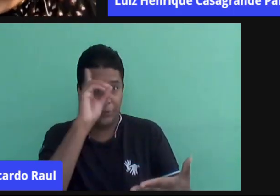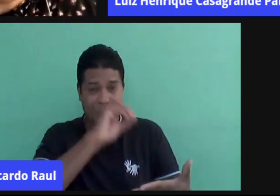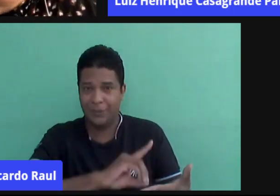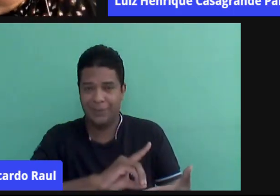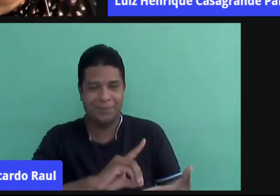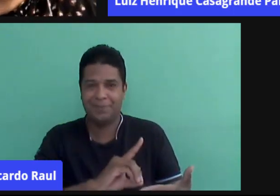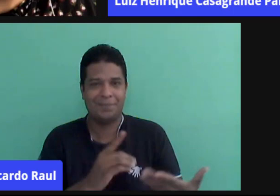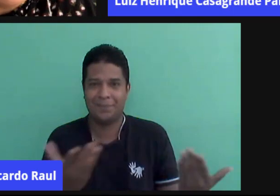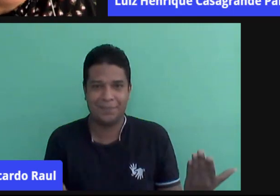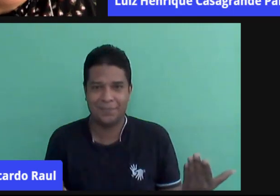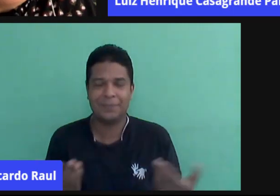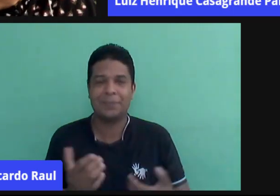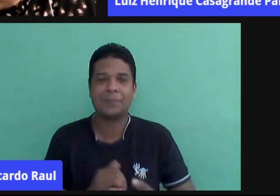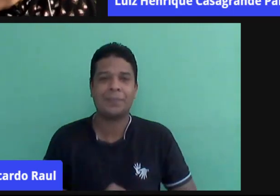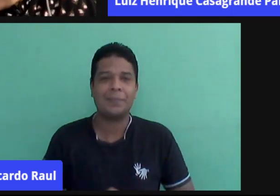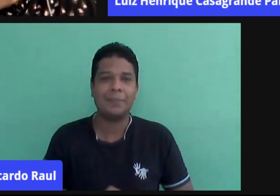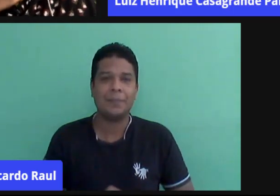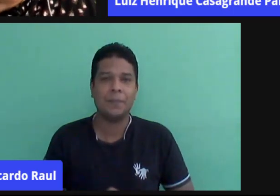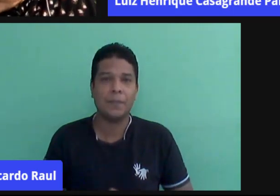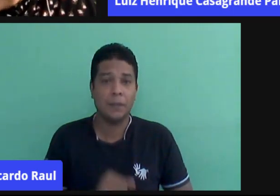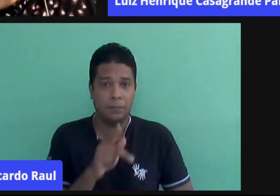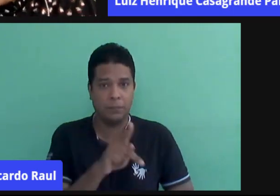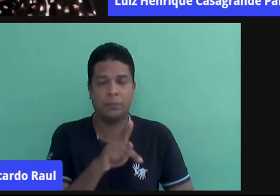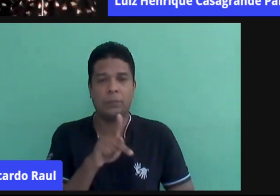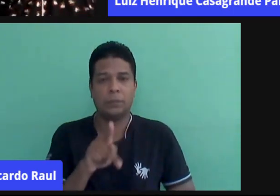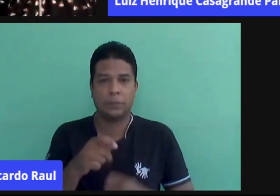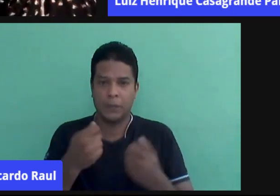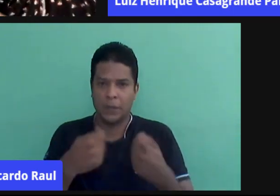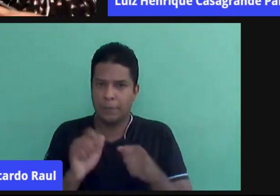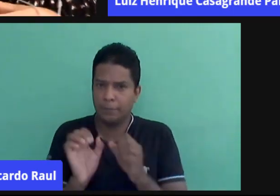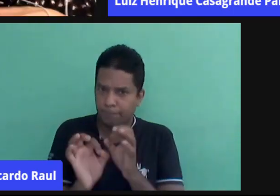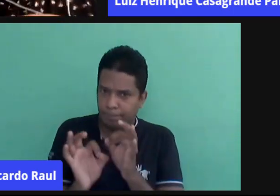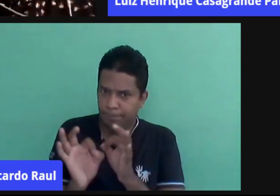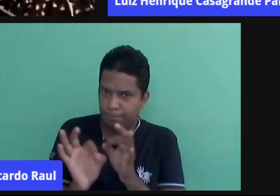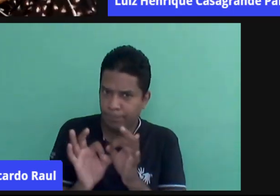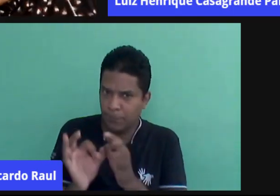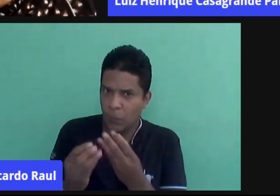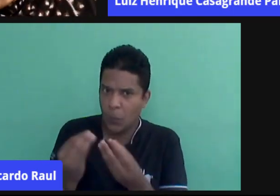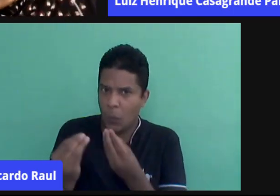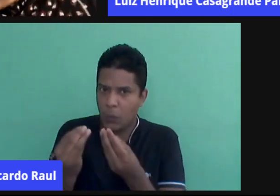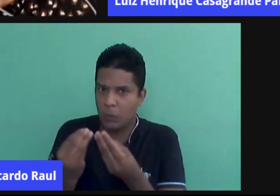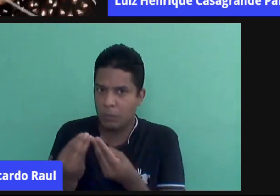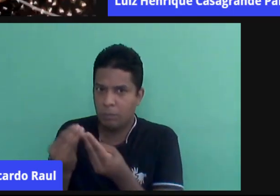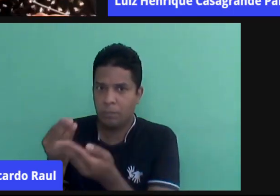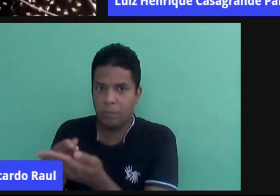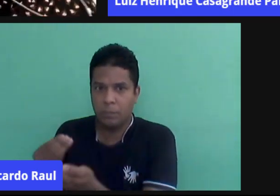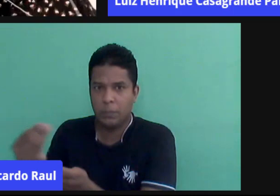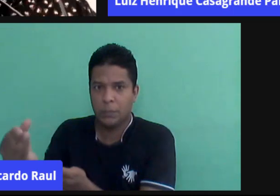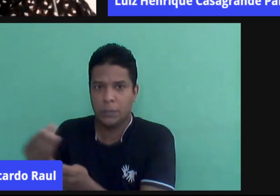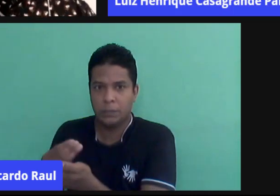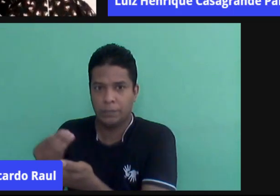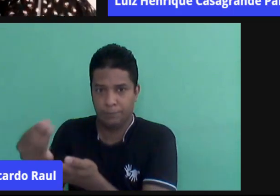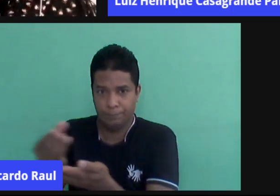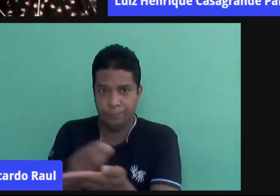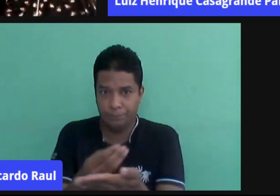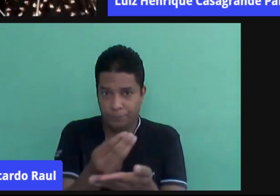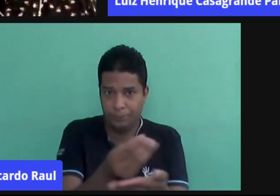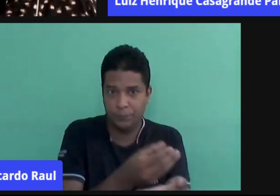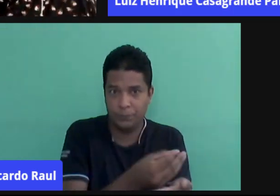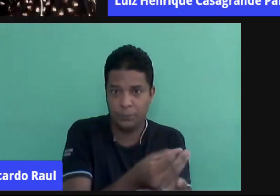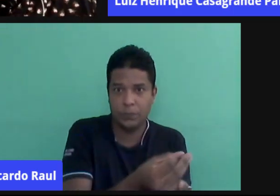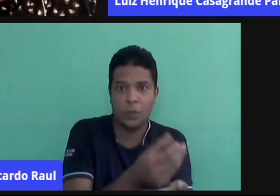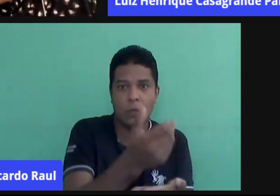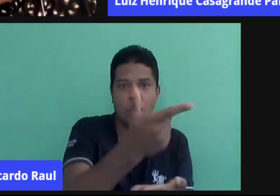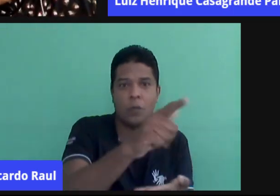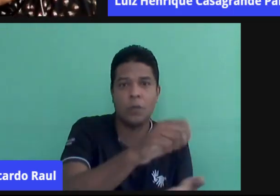assim que é para funcionar, né? Então, o professor precisa organizar como distribuir as atividades ao longo daquele período, que